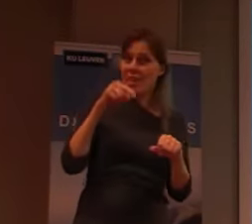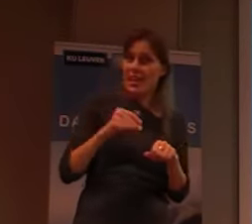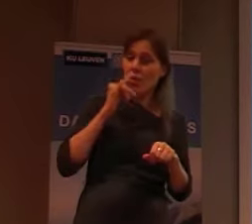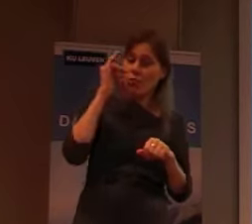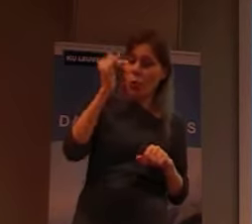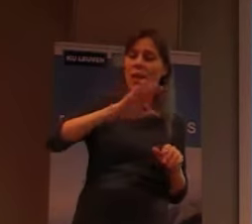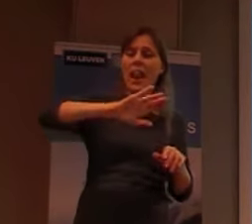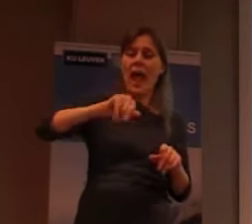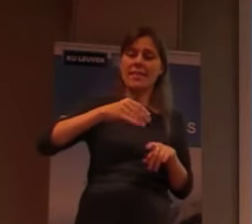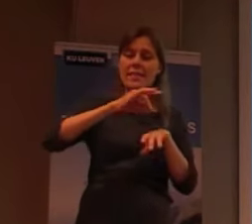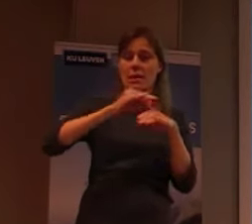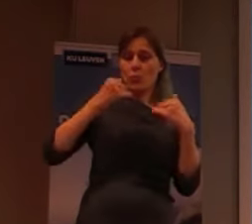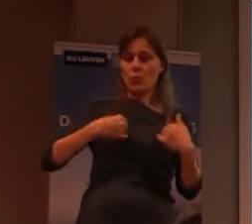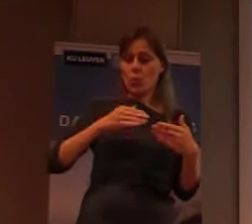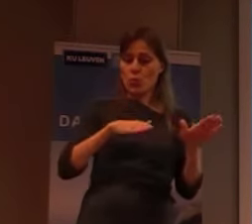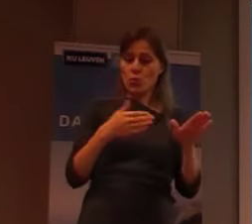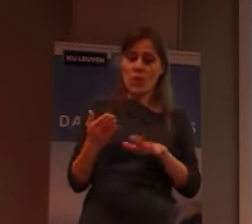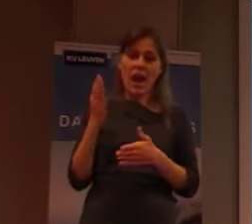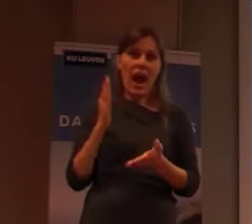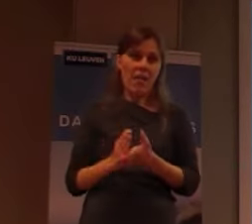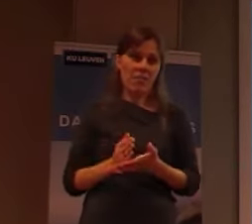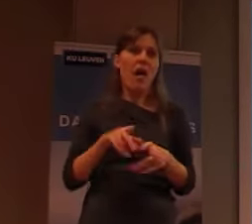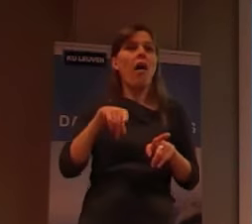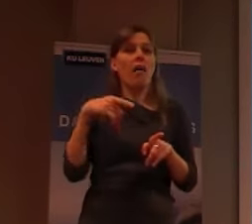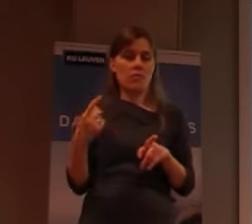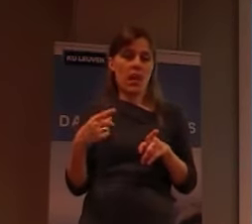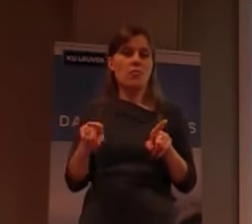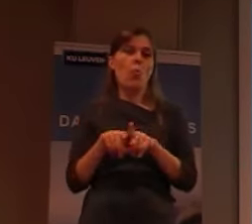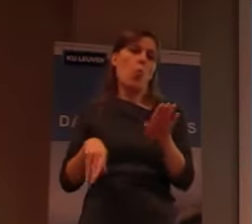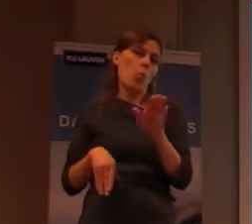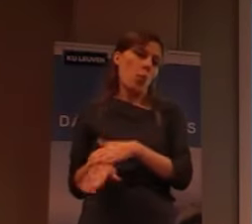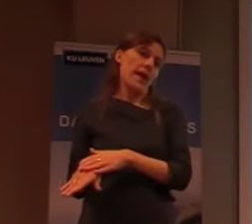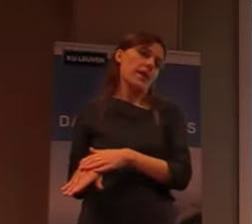patiënt, gestorven is, en dan, gaan wij, ook,